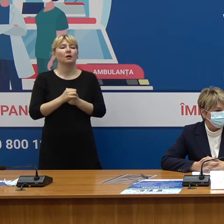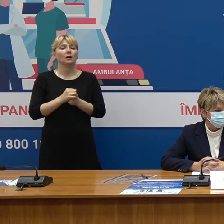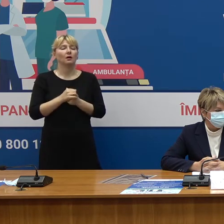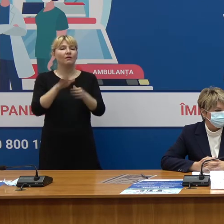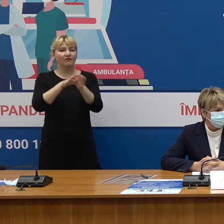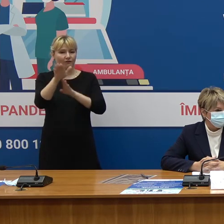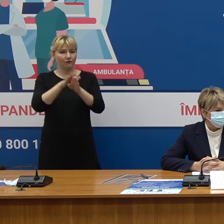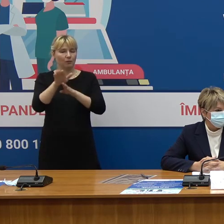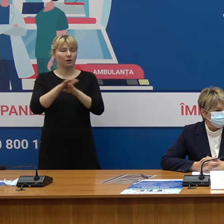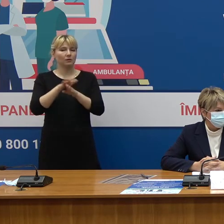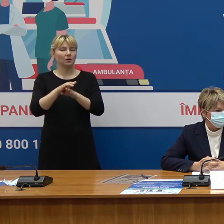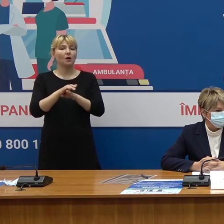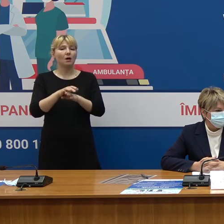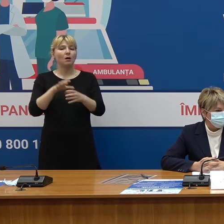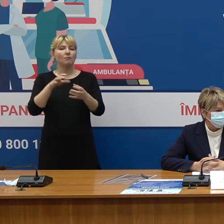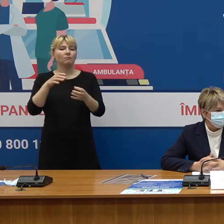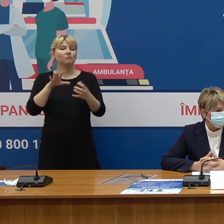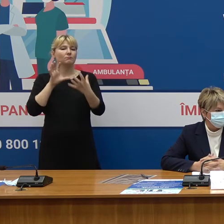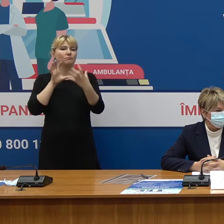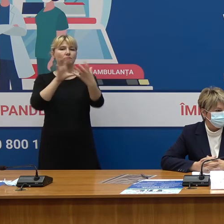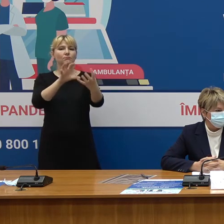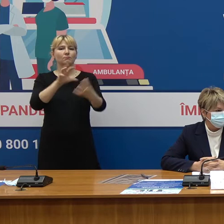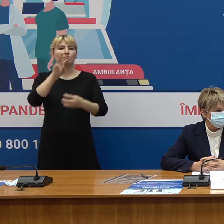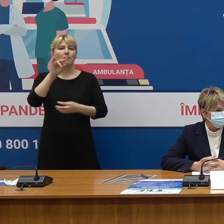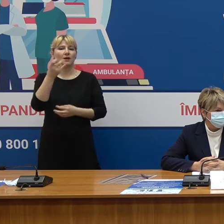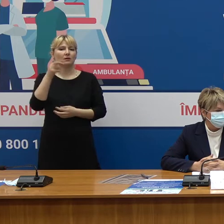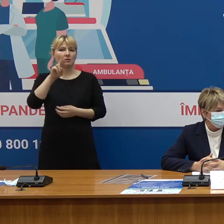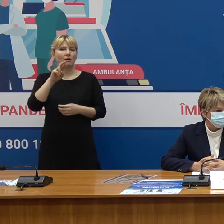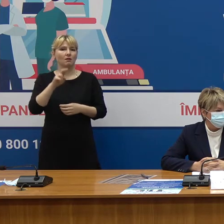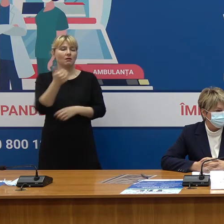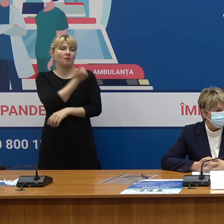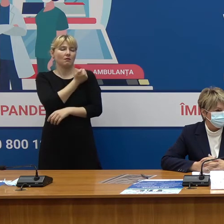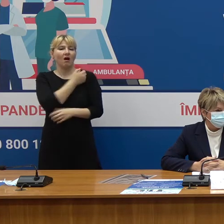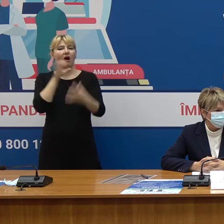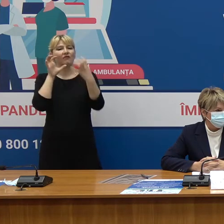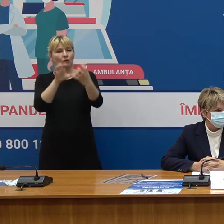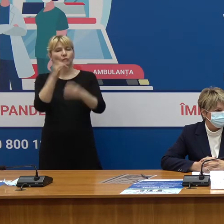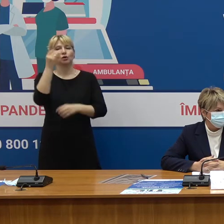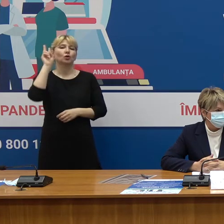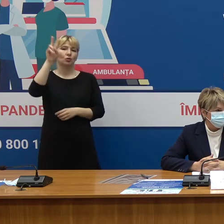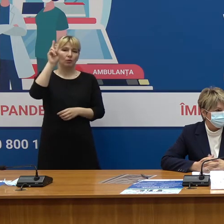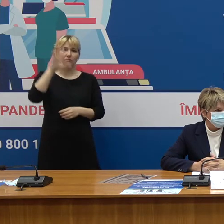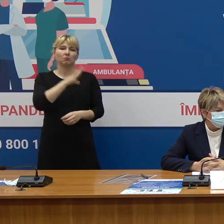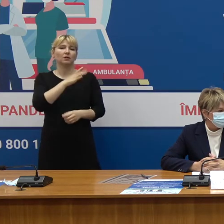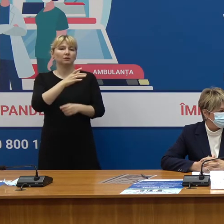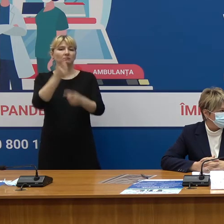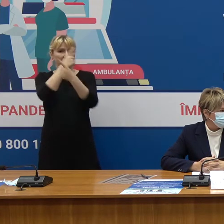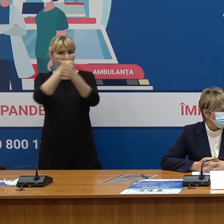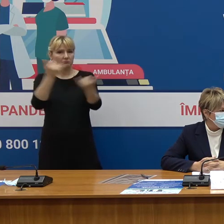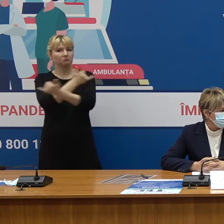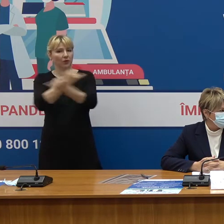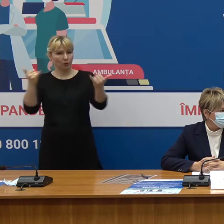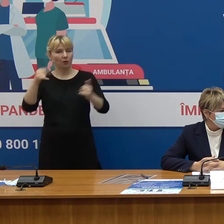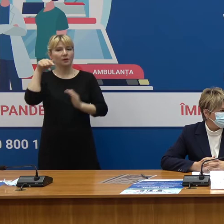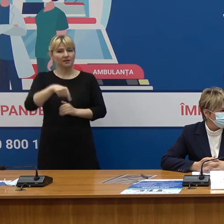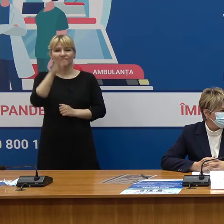și echipe mobile în cadrul autobuzilor și trolebuzilor din municipiul